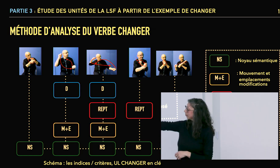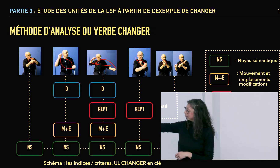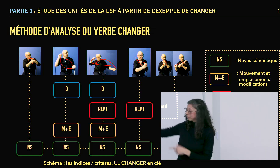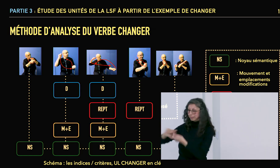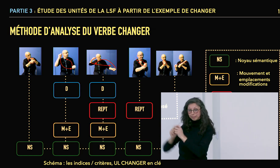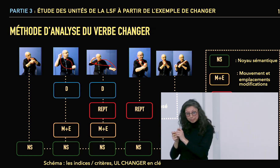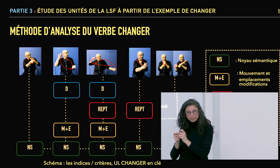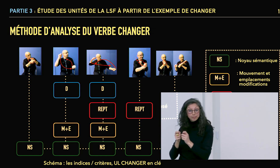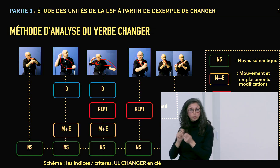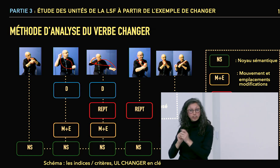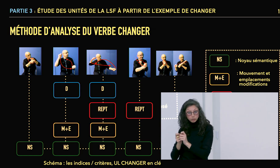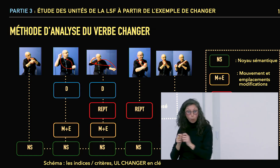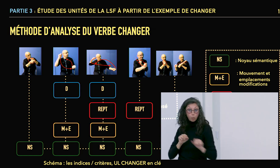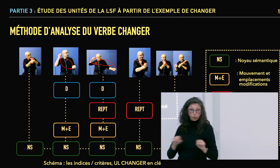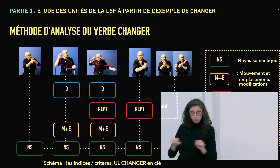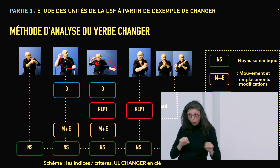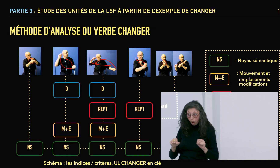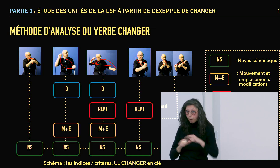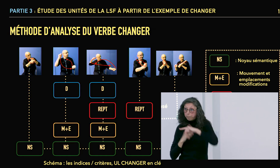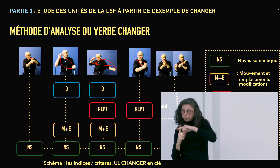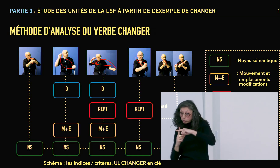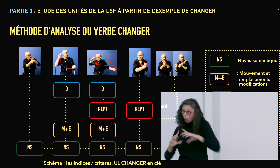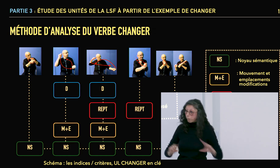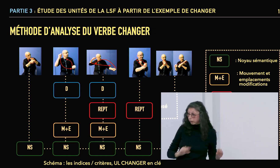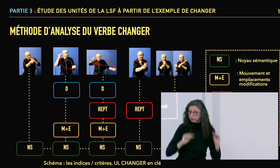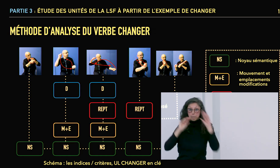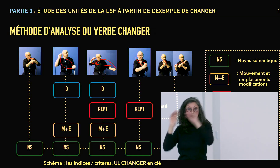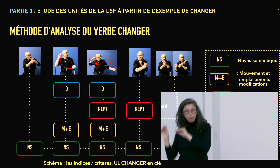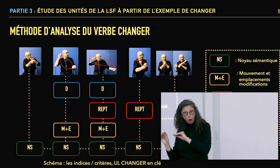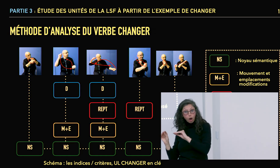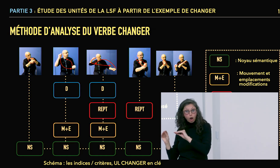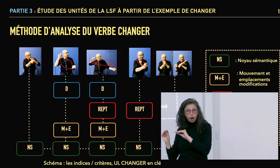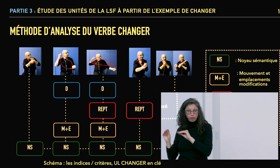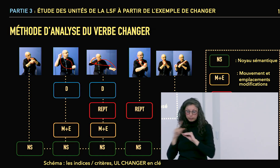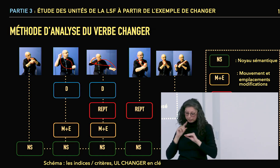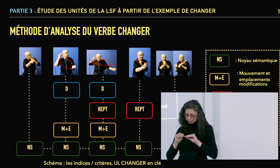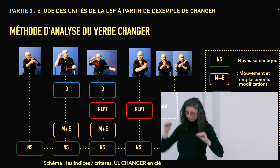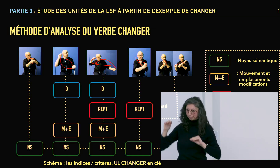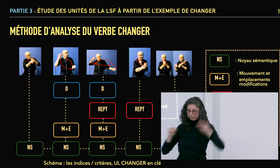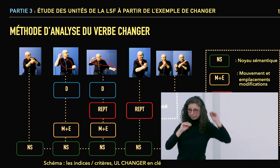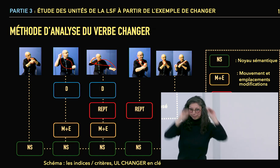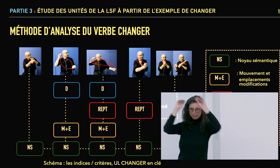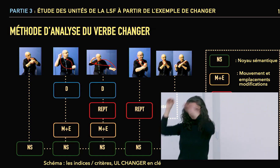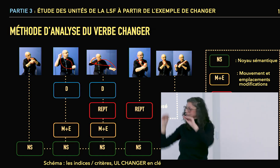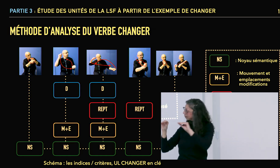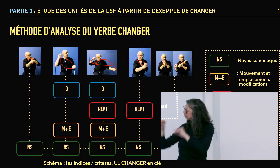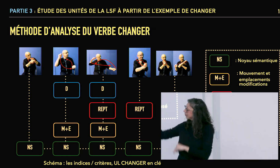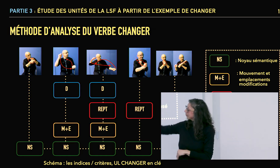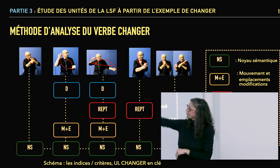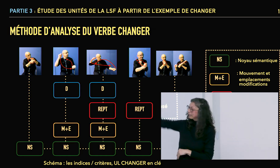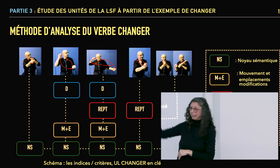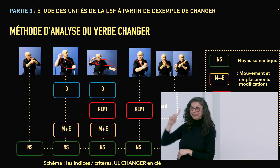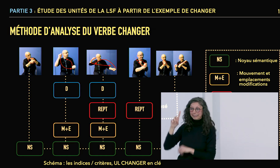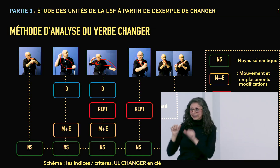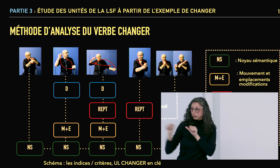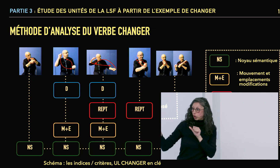unités lexicales. Ensuite, il y a des modifications au niveau du mouvement et des modifications au niveau de l'emplacement qui se retrouvent un